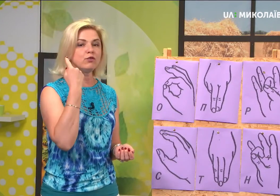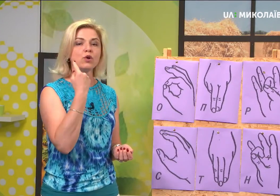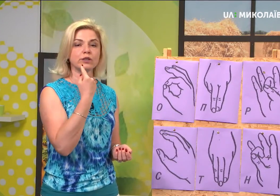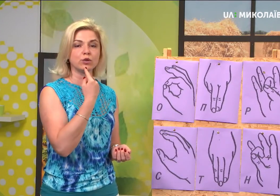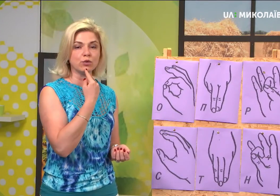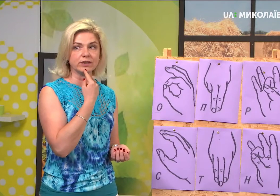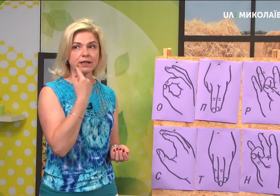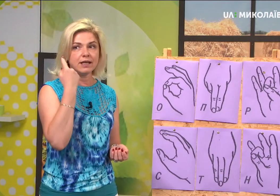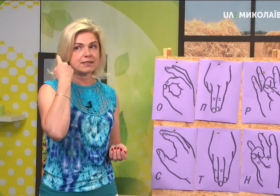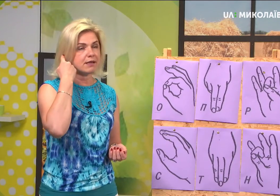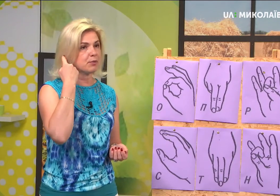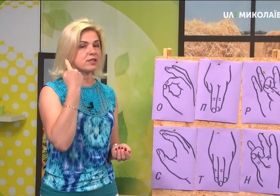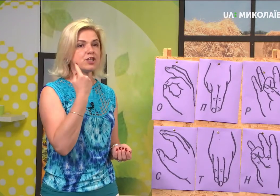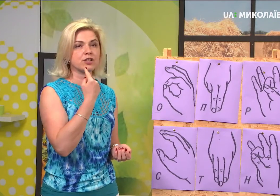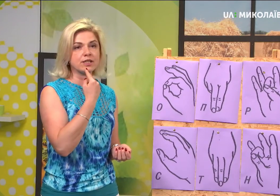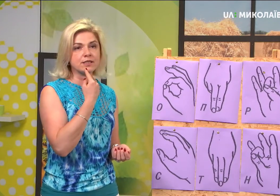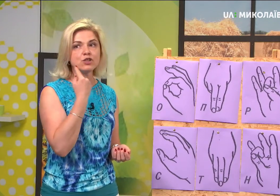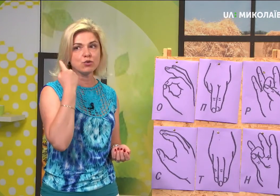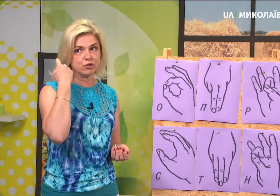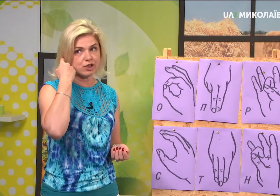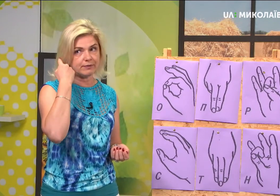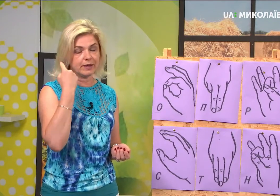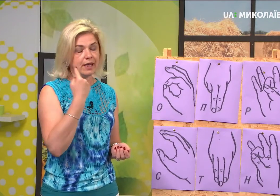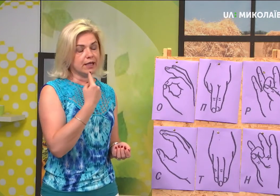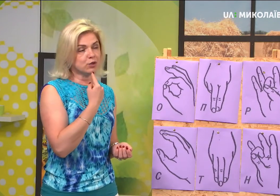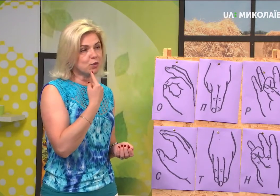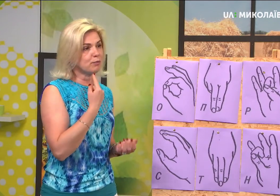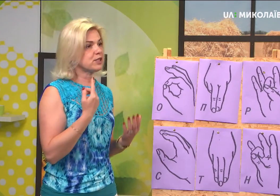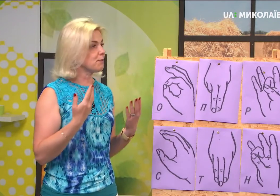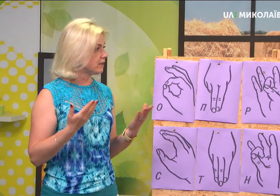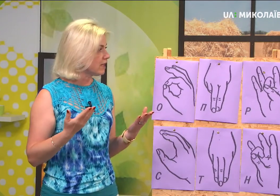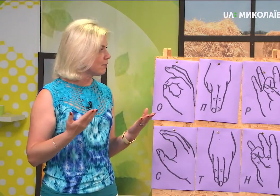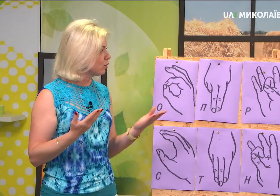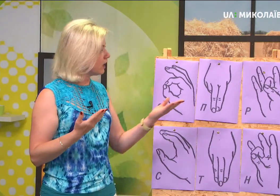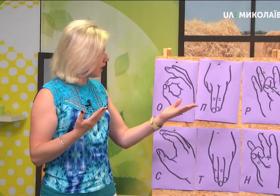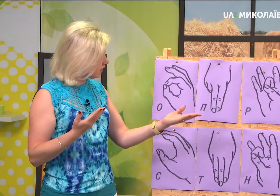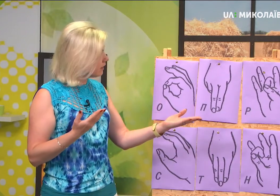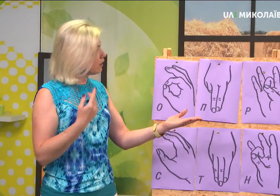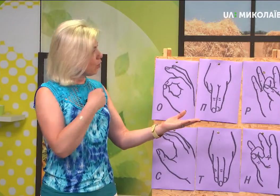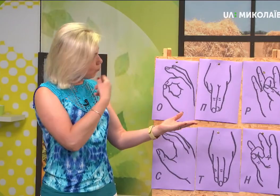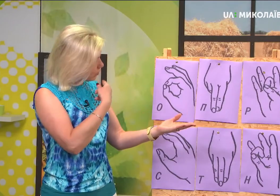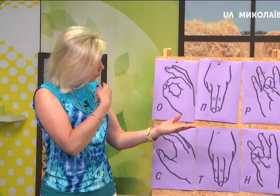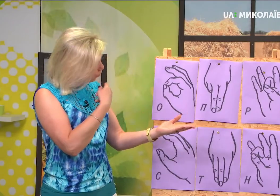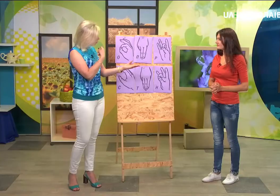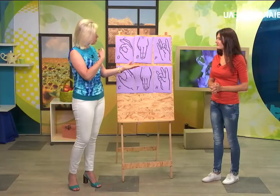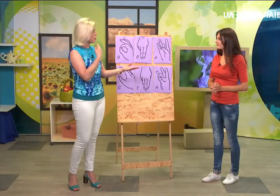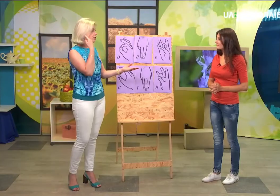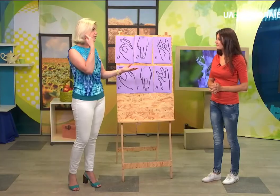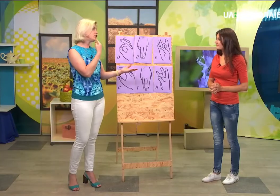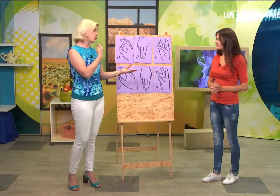вуха до рота, це позначає жест нечуючий. І тому перше питання буде, ти говориш чи ти нечуюча.